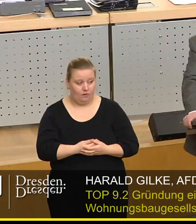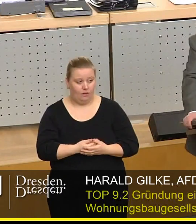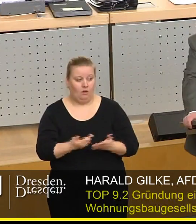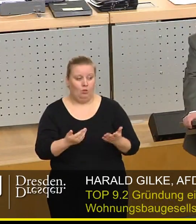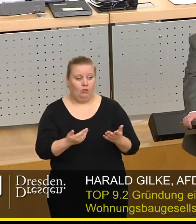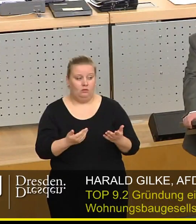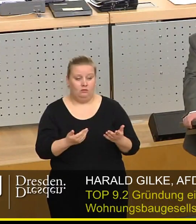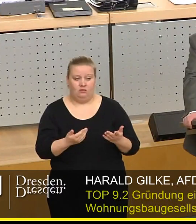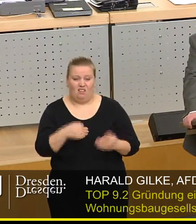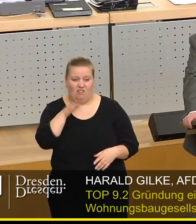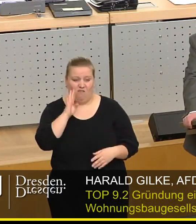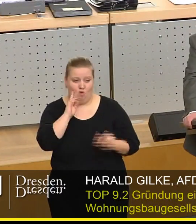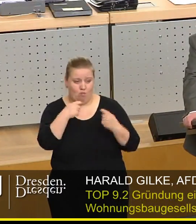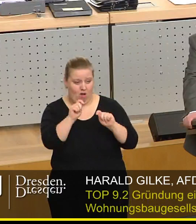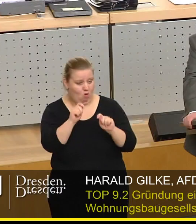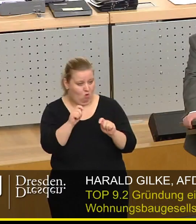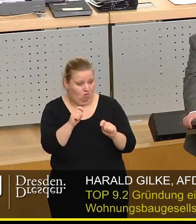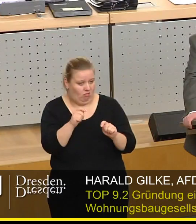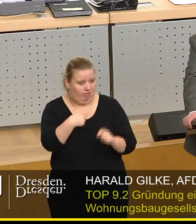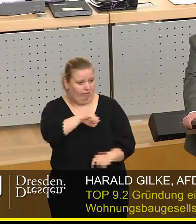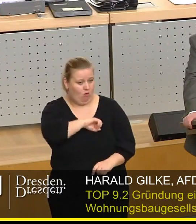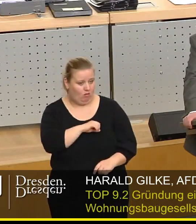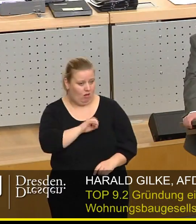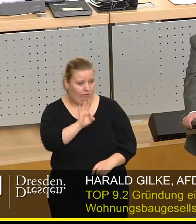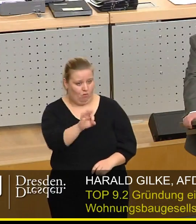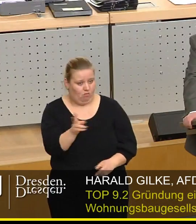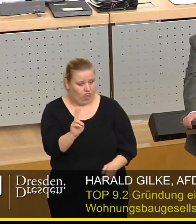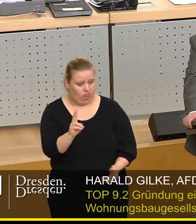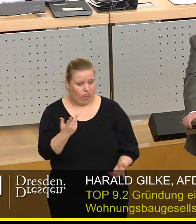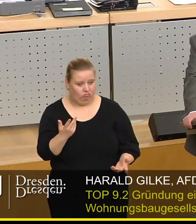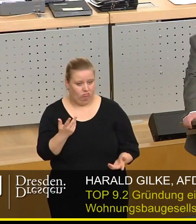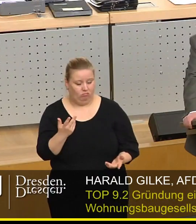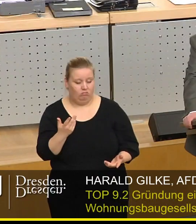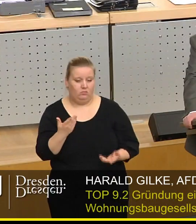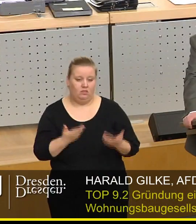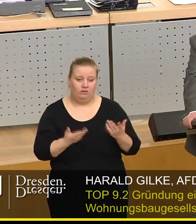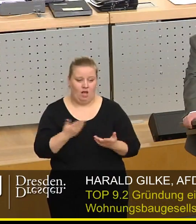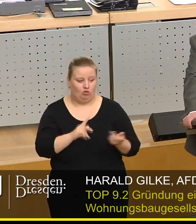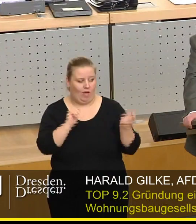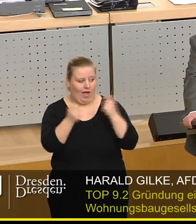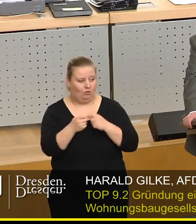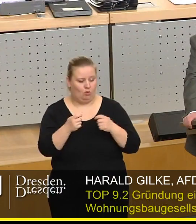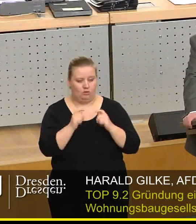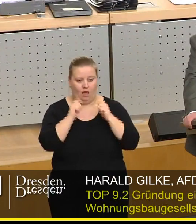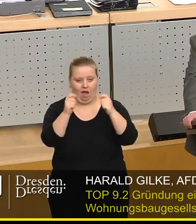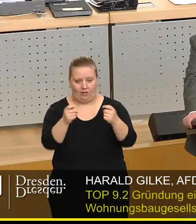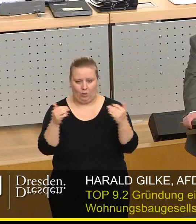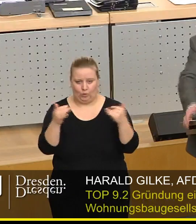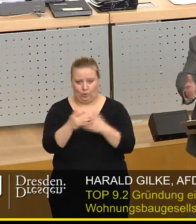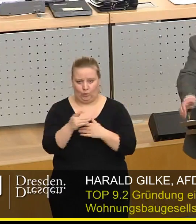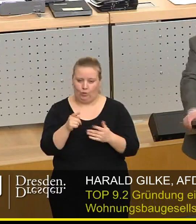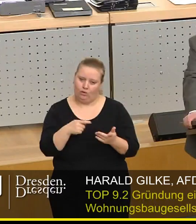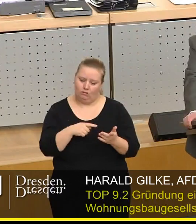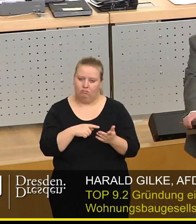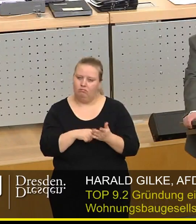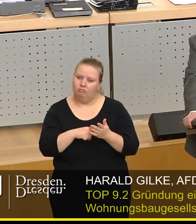Also wem nutzt die Wop eigentlich wirklich? Da könnte unter Umständen der Änderungsantrag der Grünen ein Ergebnis